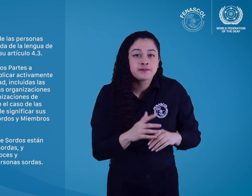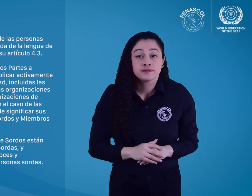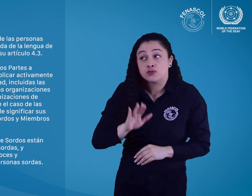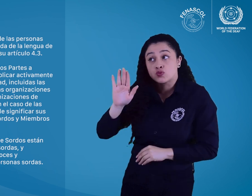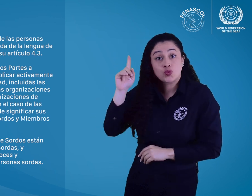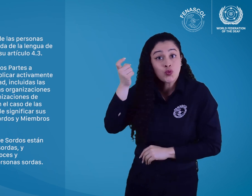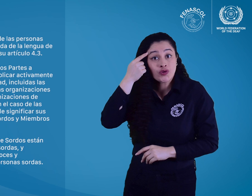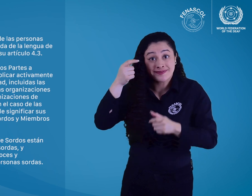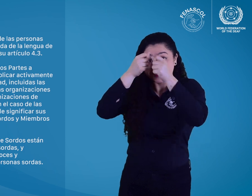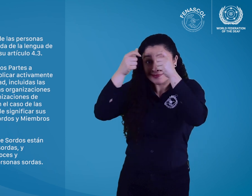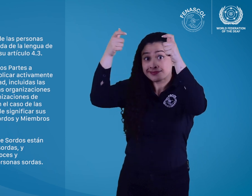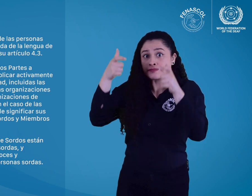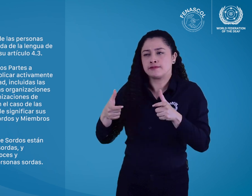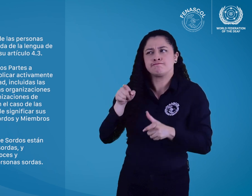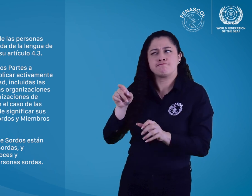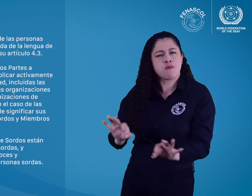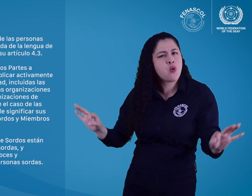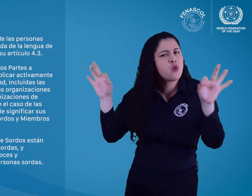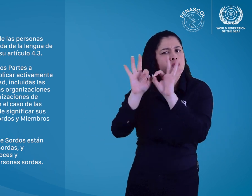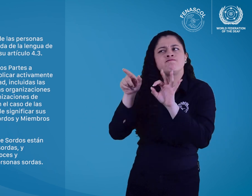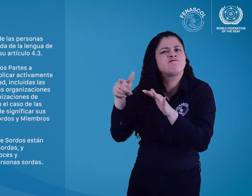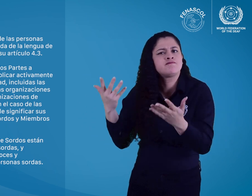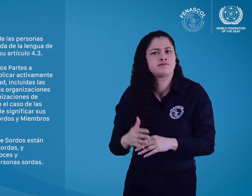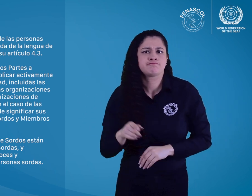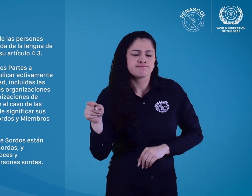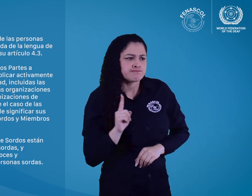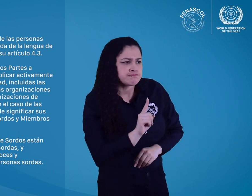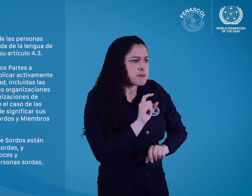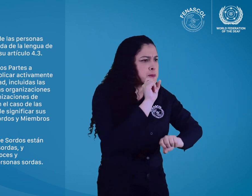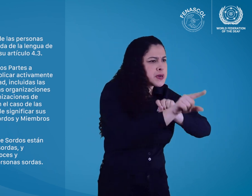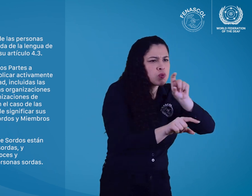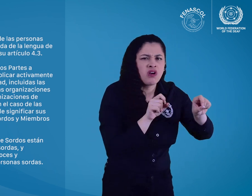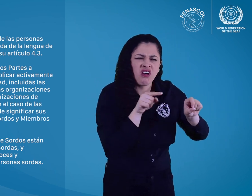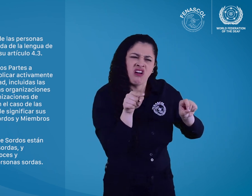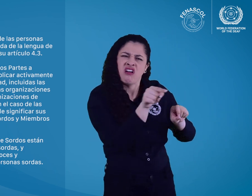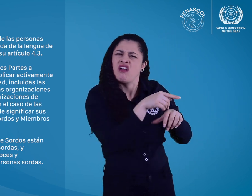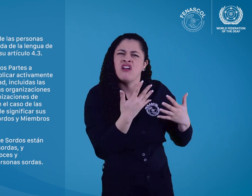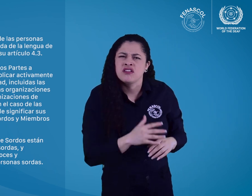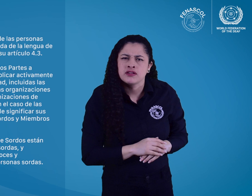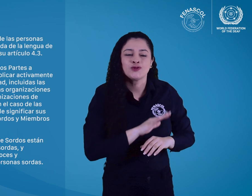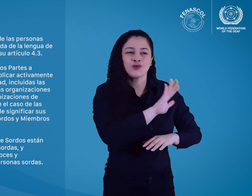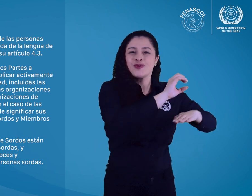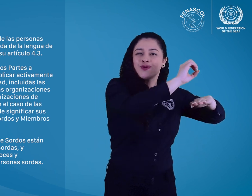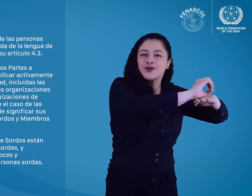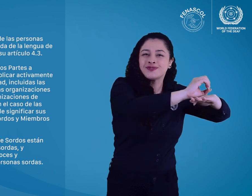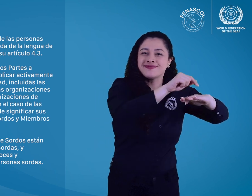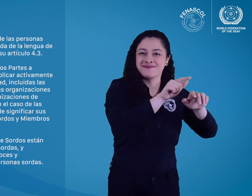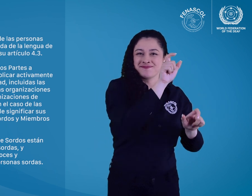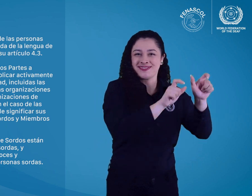Este artículo obliga a los Estados parte a consultar estrechamente e implicar activamente a las personas